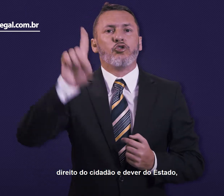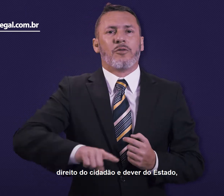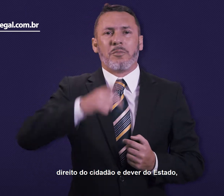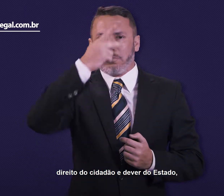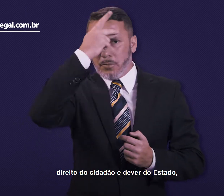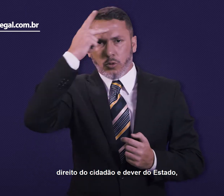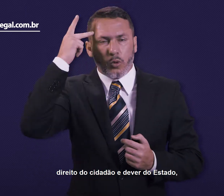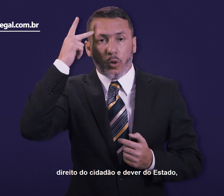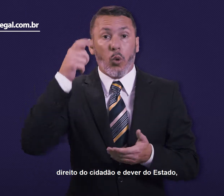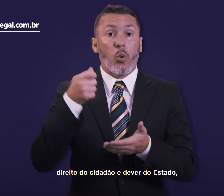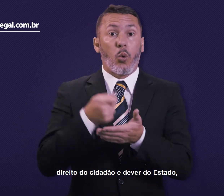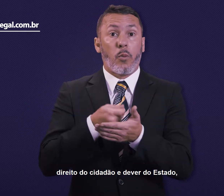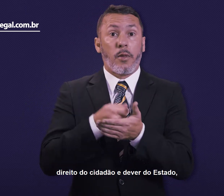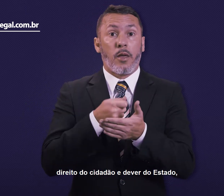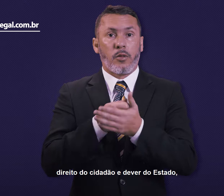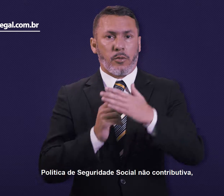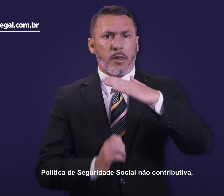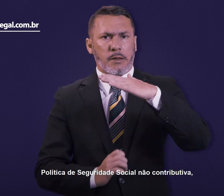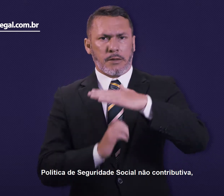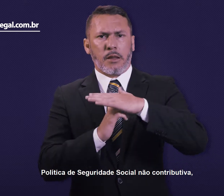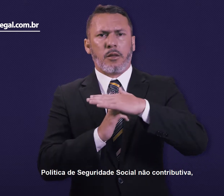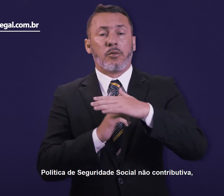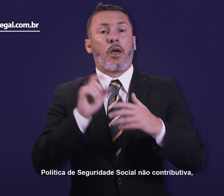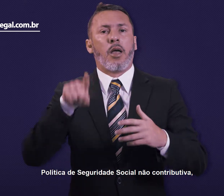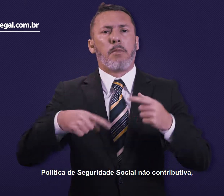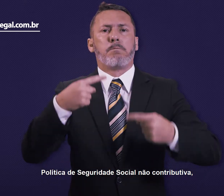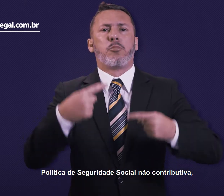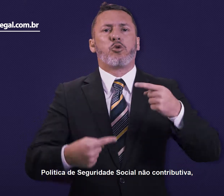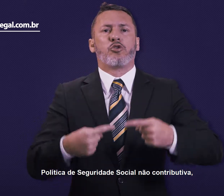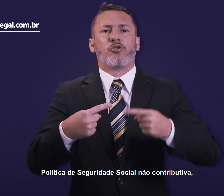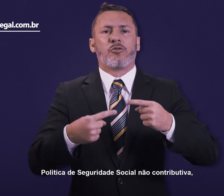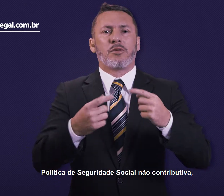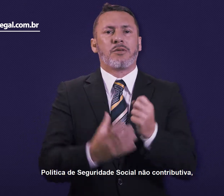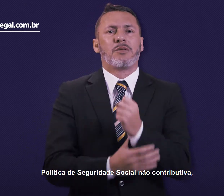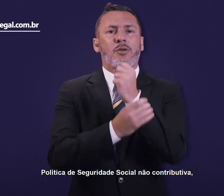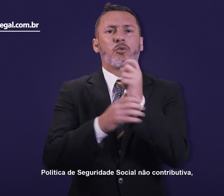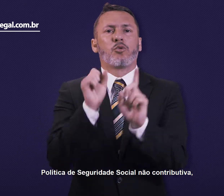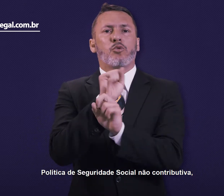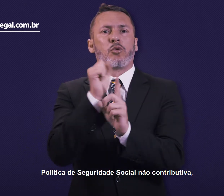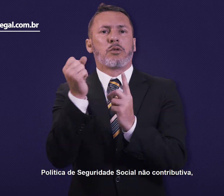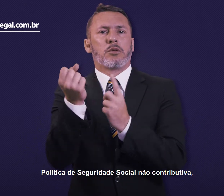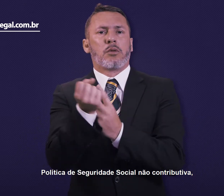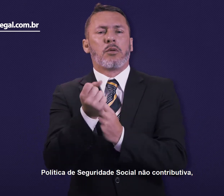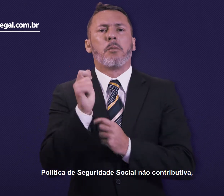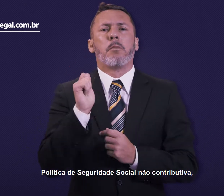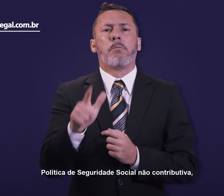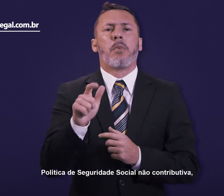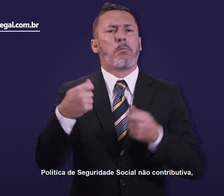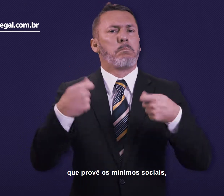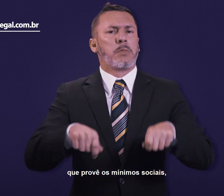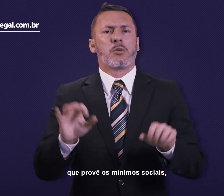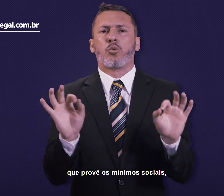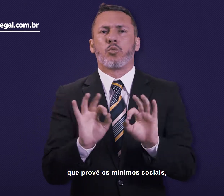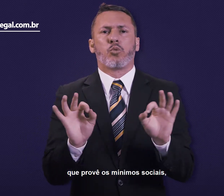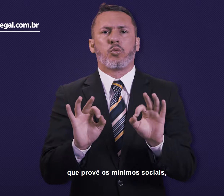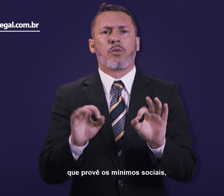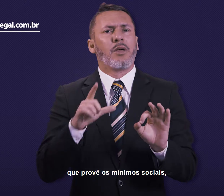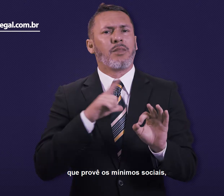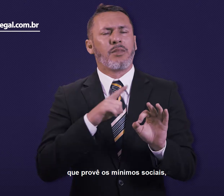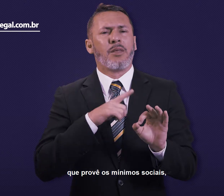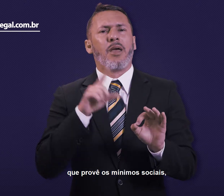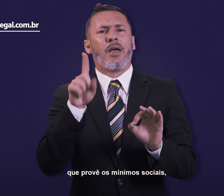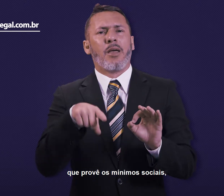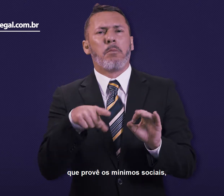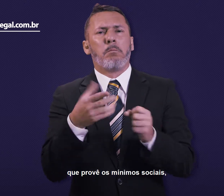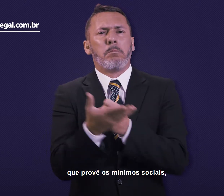direito do cidadão e dever do Estado, é política de seguridade social não contributiva que provê os